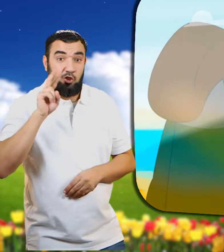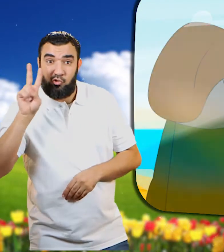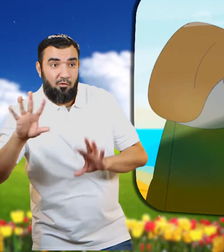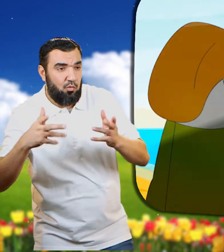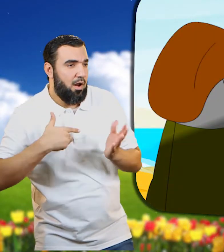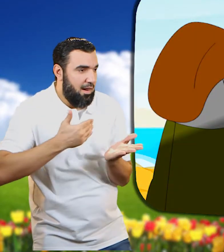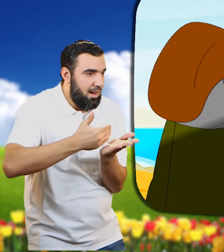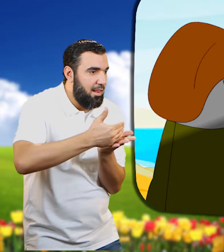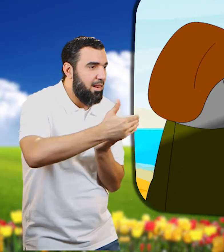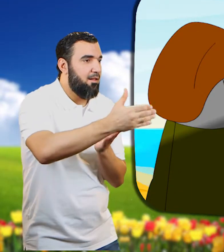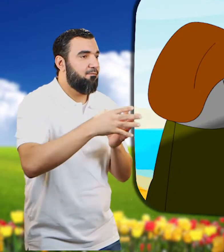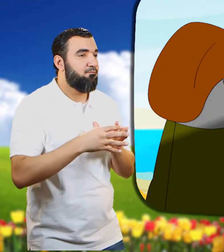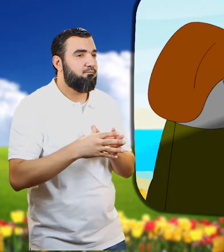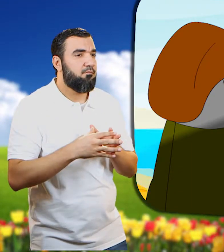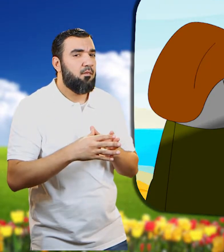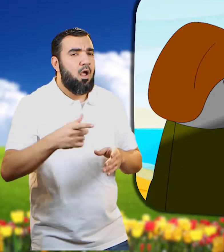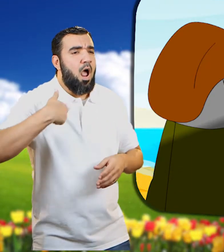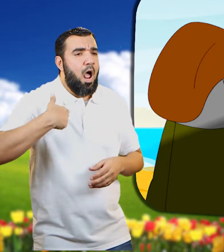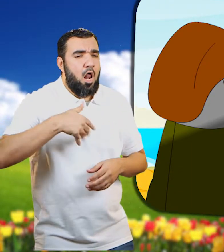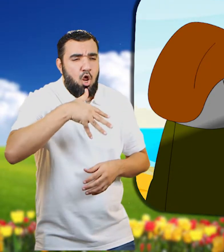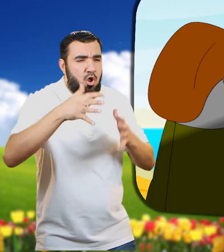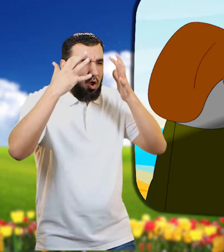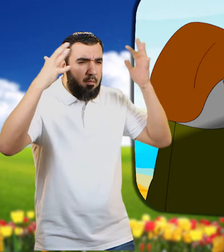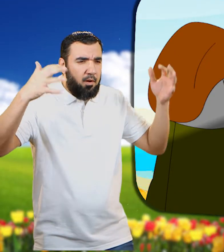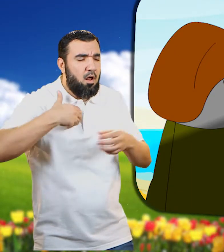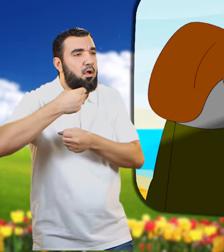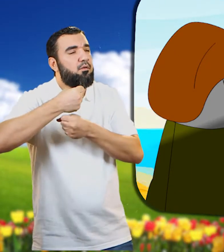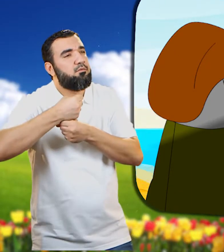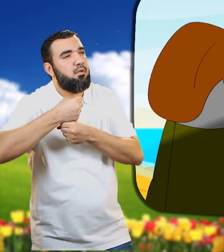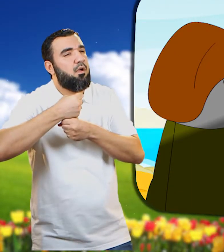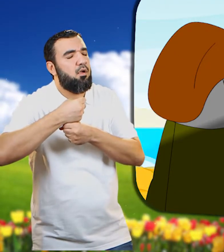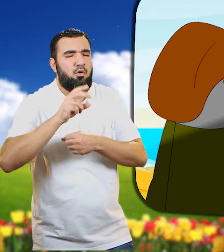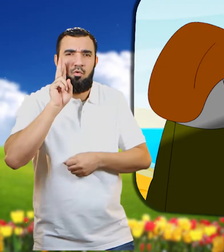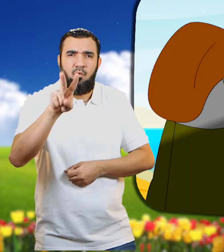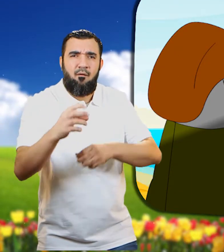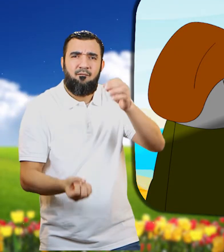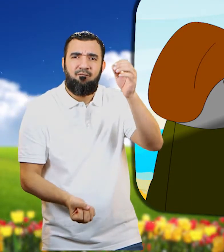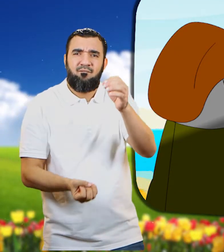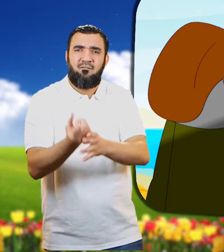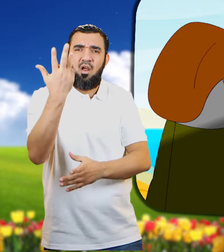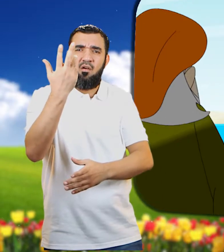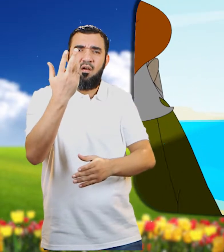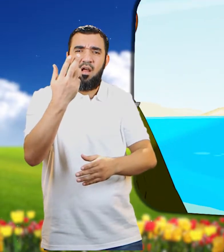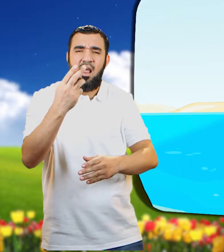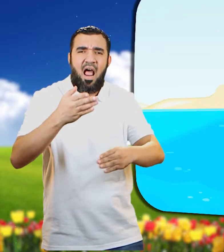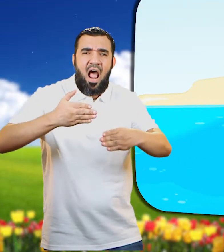بعد طول امتظار ظهرت فجأة مجموعة من الواحي الخشب